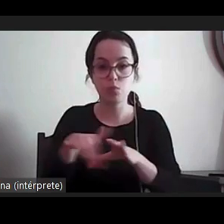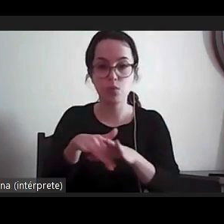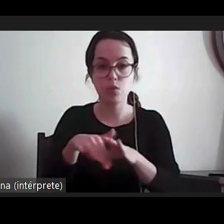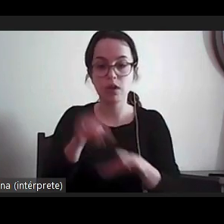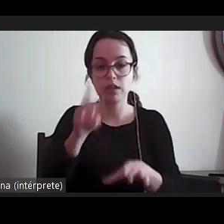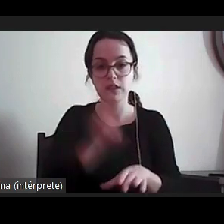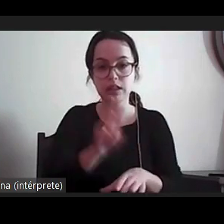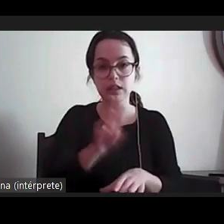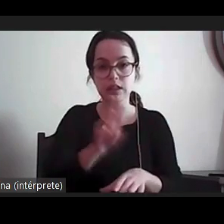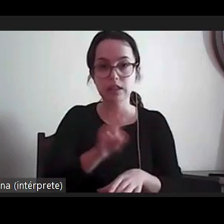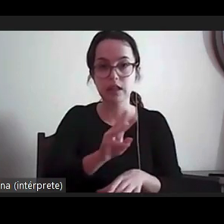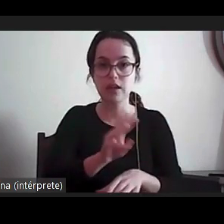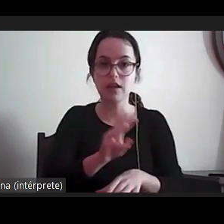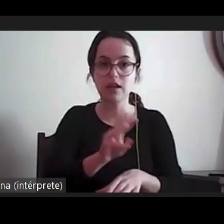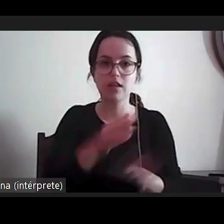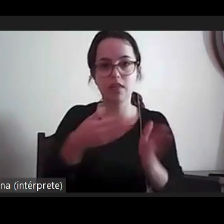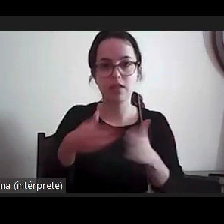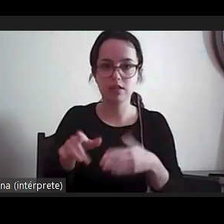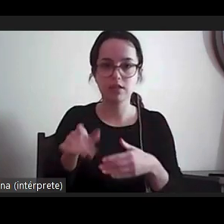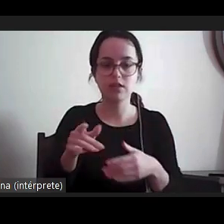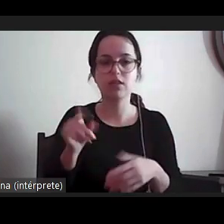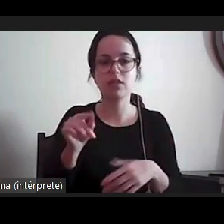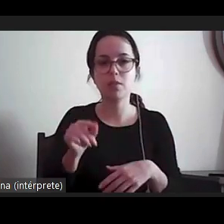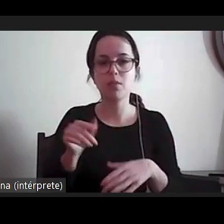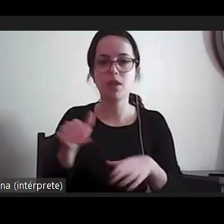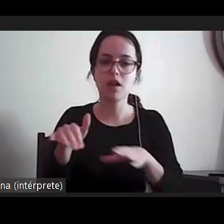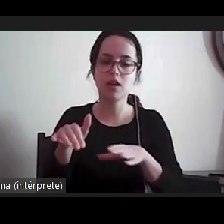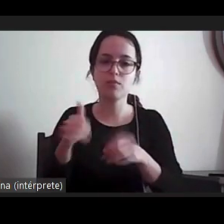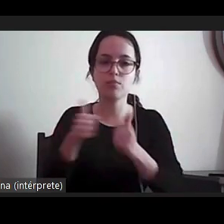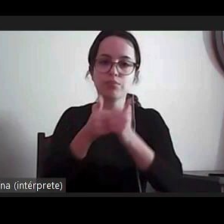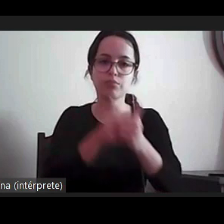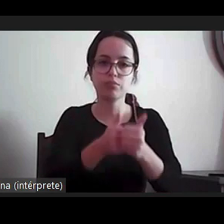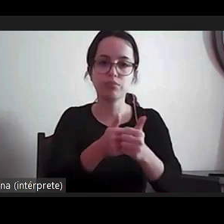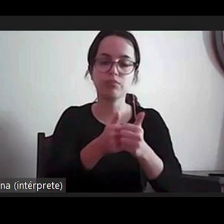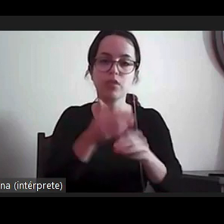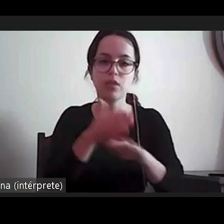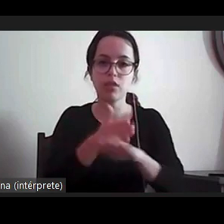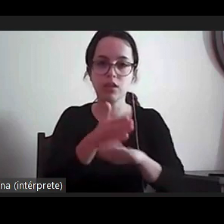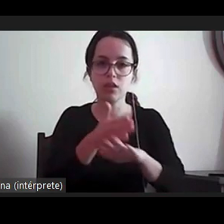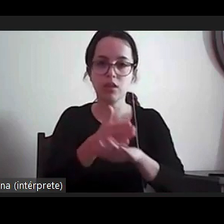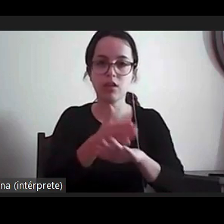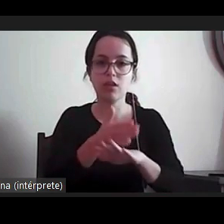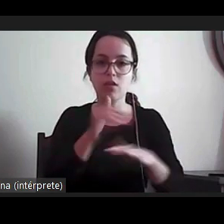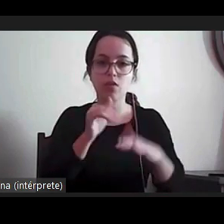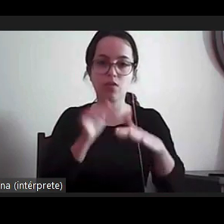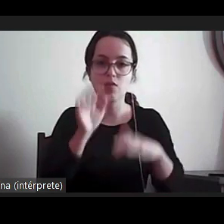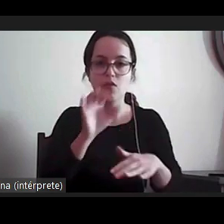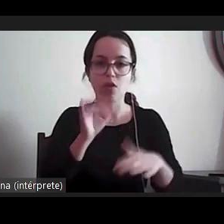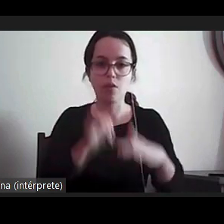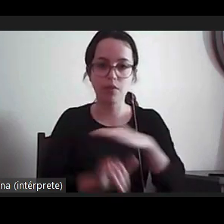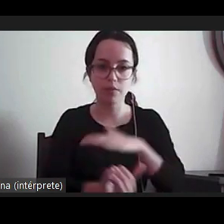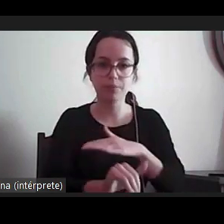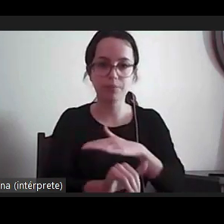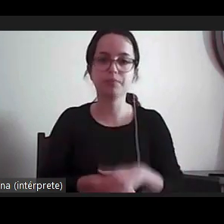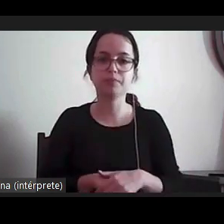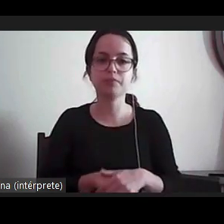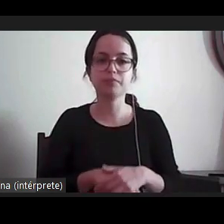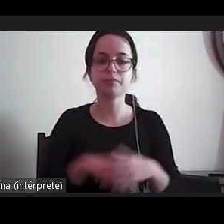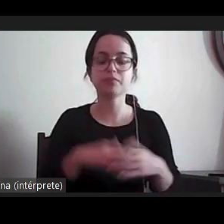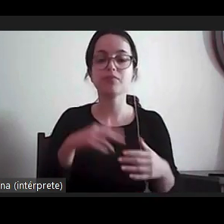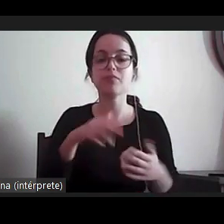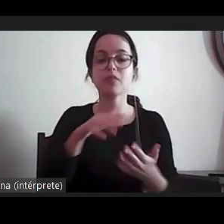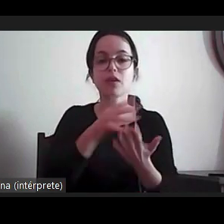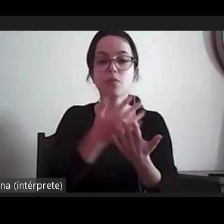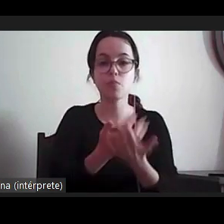edição desta formação e também a quem nos acompanhou em direto através do youtube do INA recordamos que a gravação deste webinar